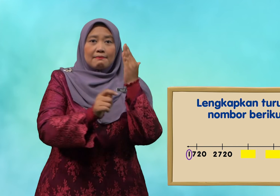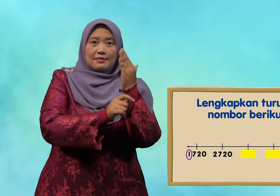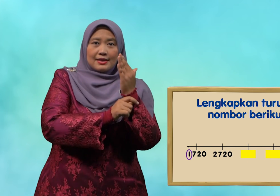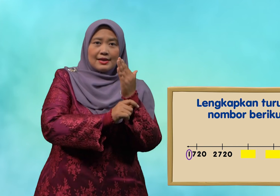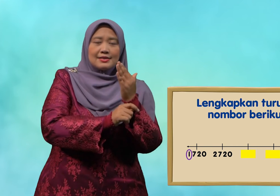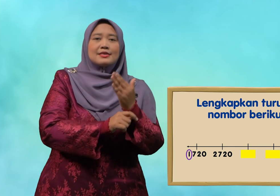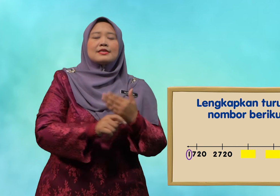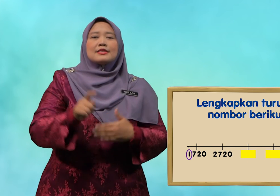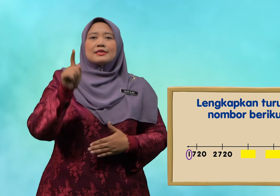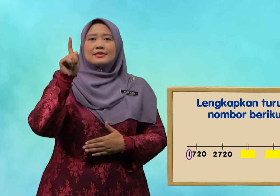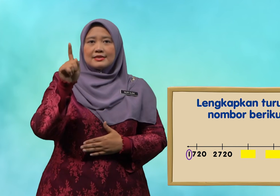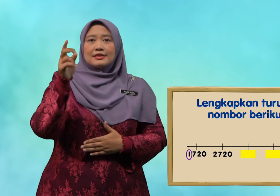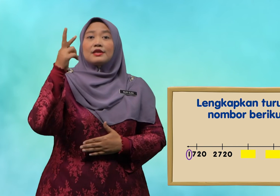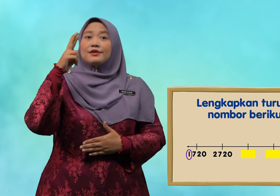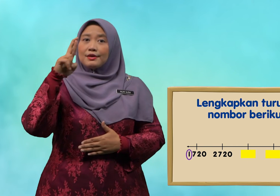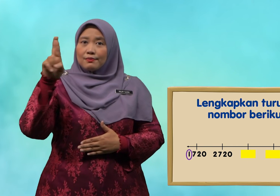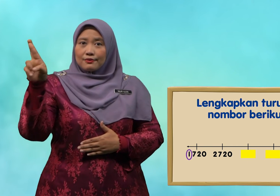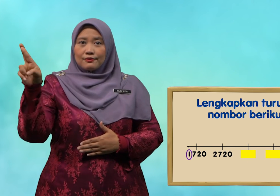tambah seribu